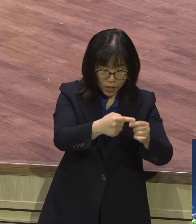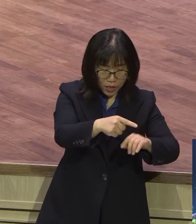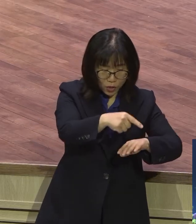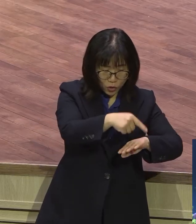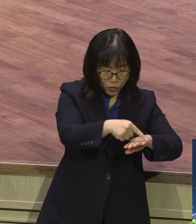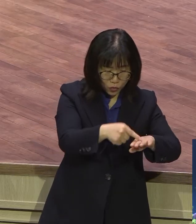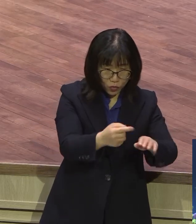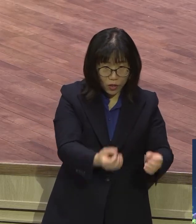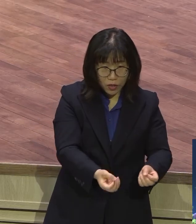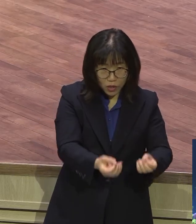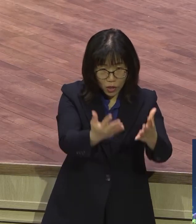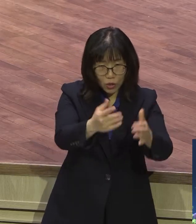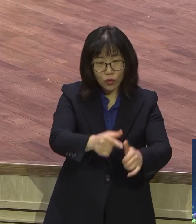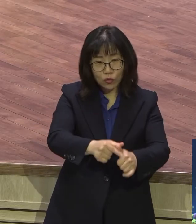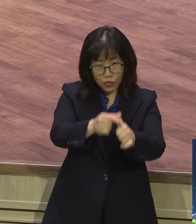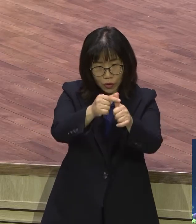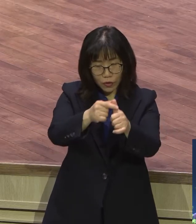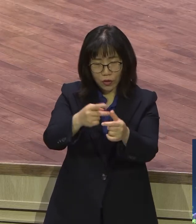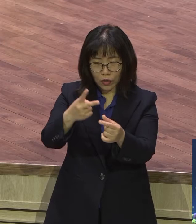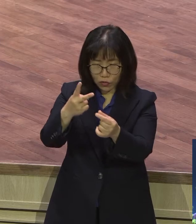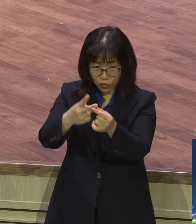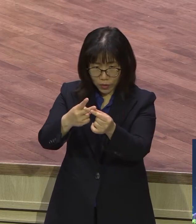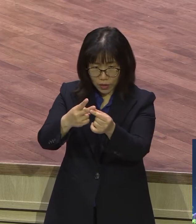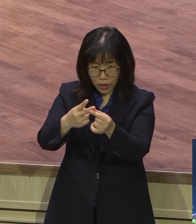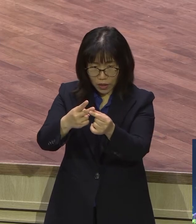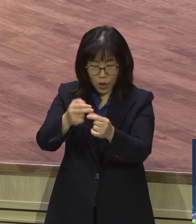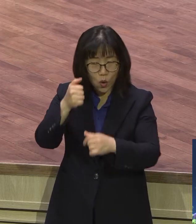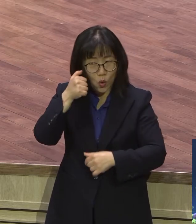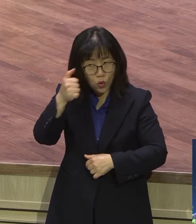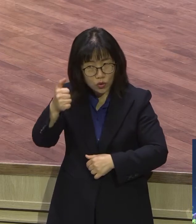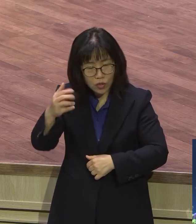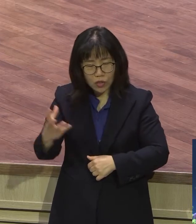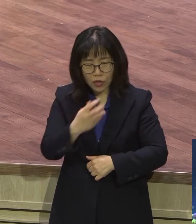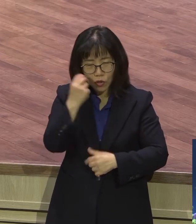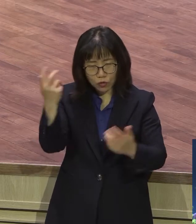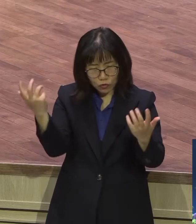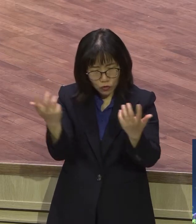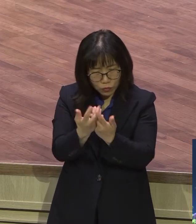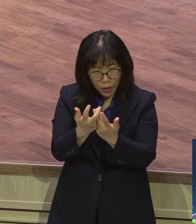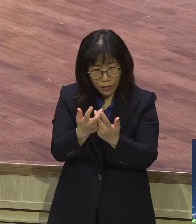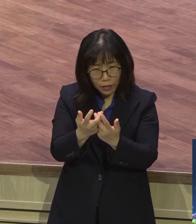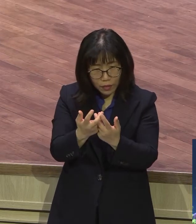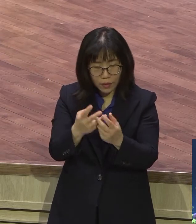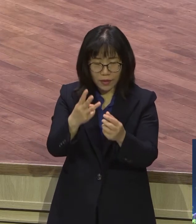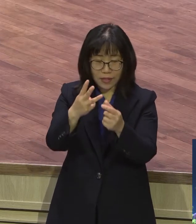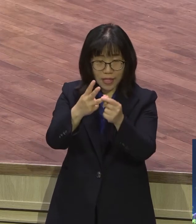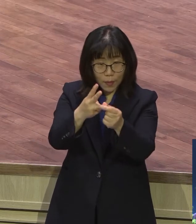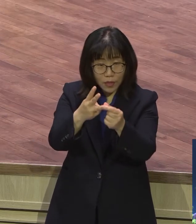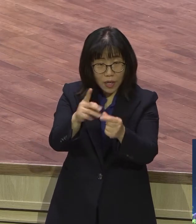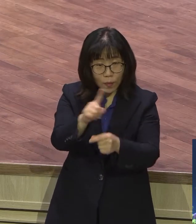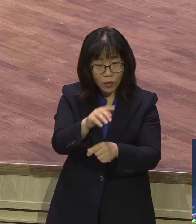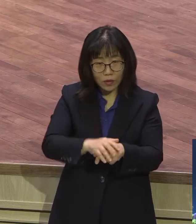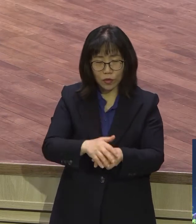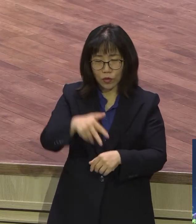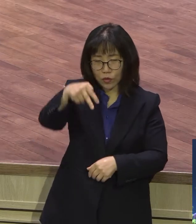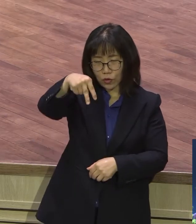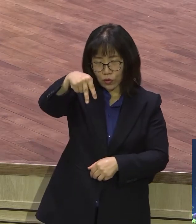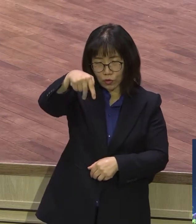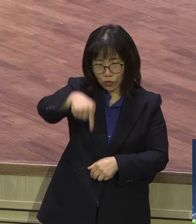성령 충만 오순절 자 세 번째가 뭐냐 수장절입니다 수장절 수장절은 가을 추수를